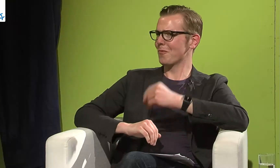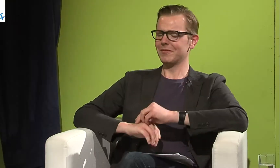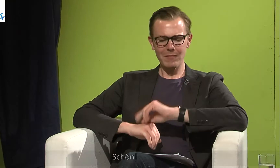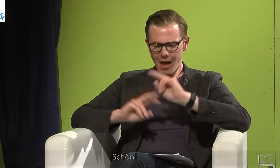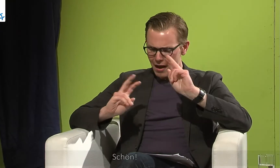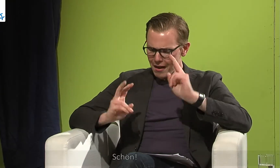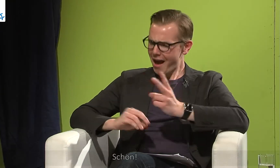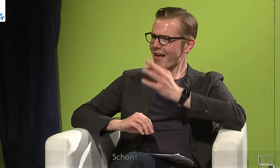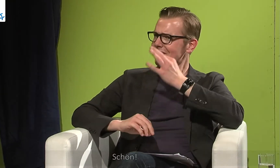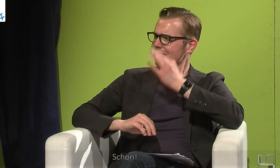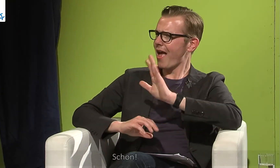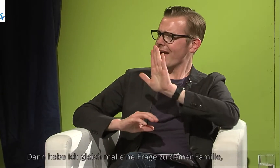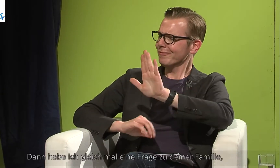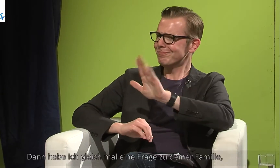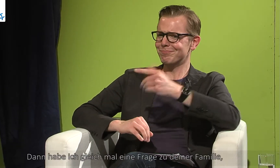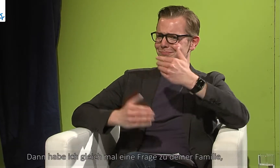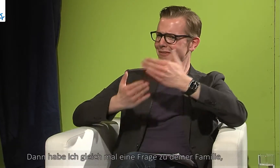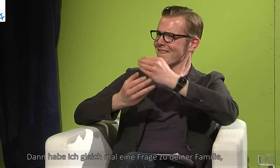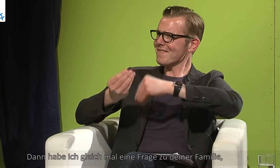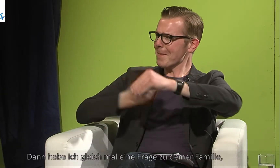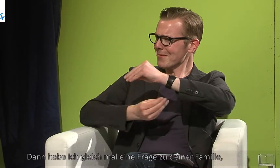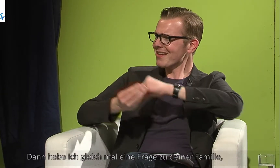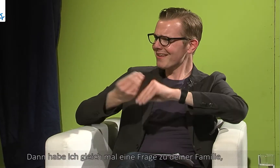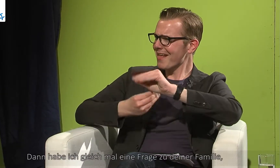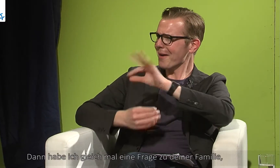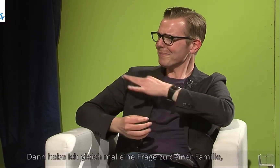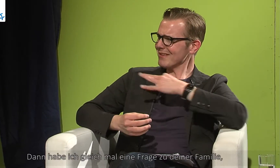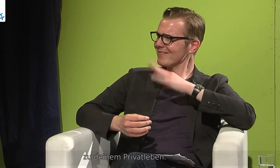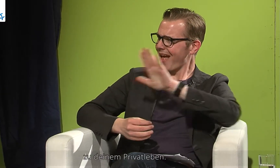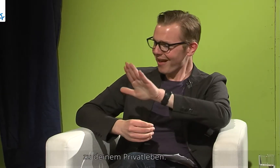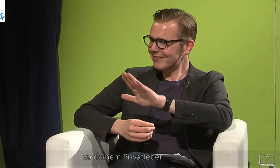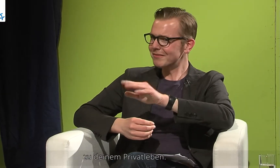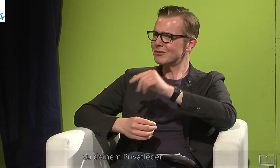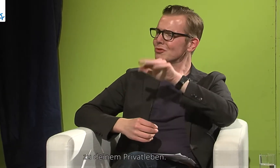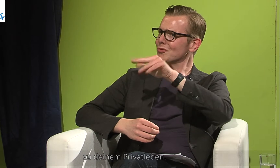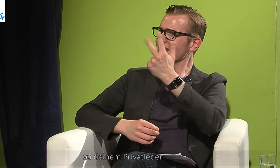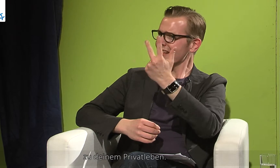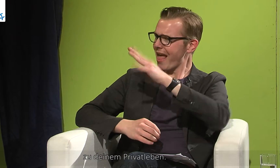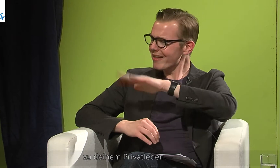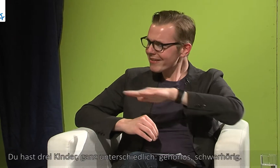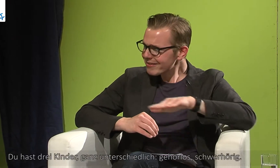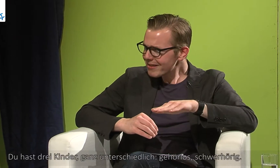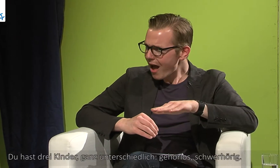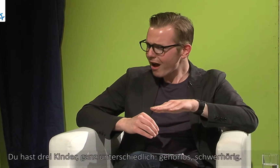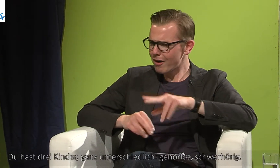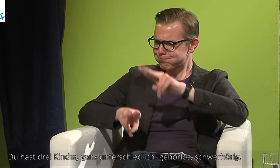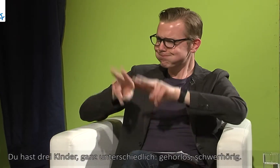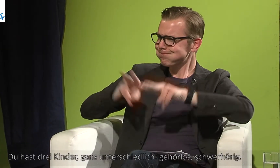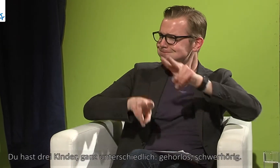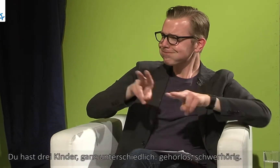Schön. Dann habe ich gleich mal eine Frage zu deiner Familie, zu deinem Privatleben. Du hast drei Kinder,